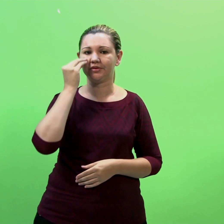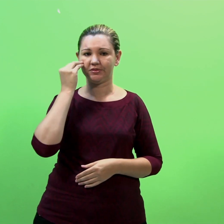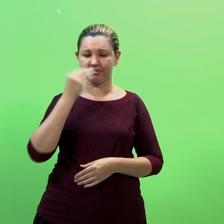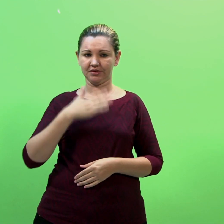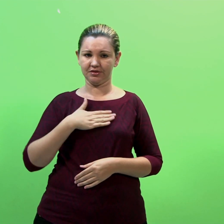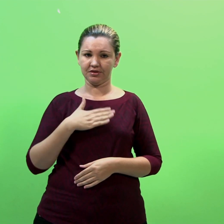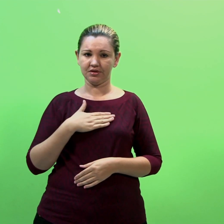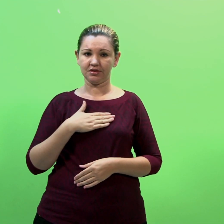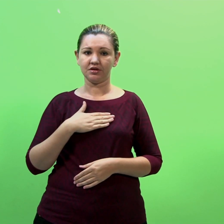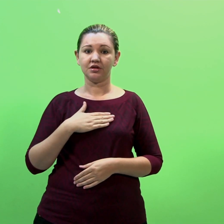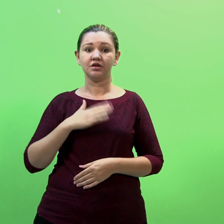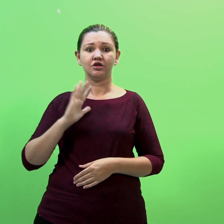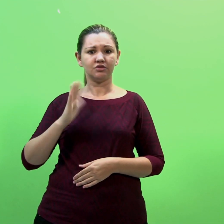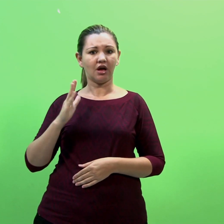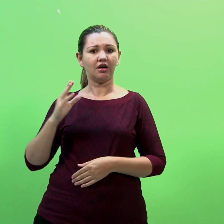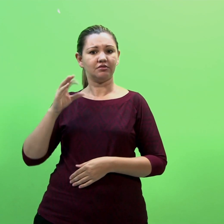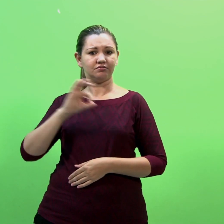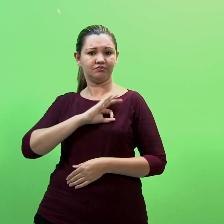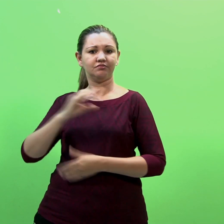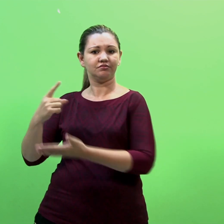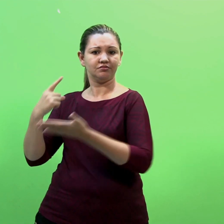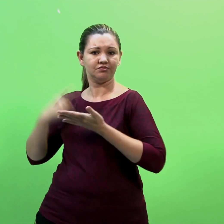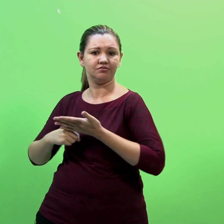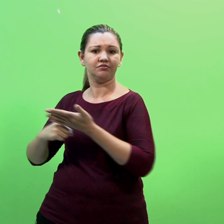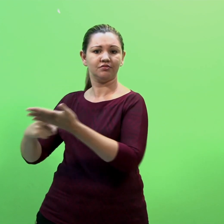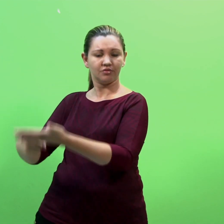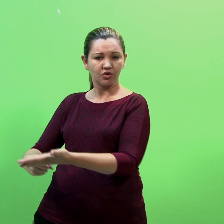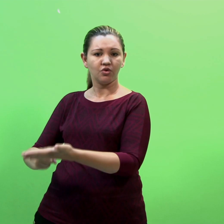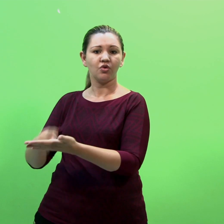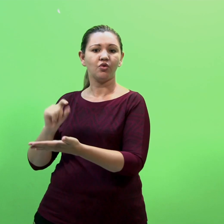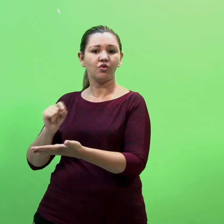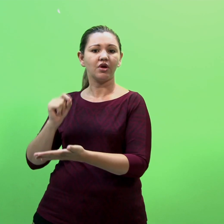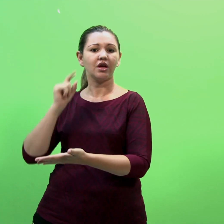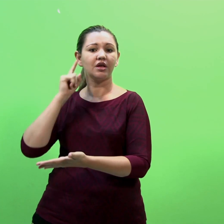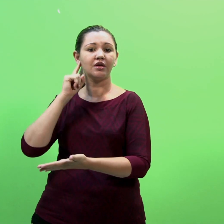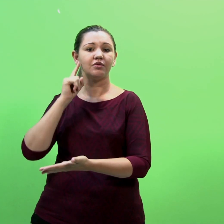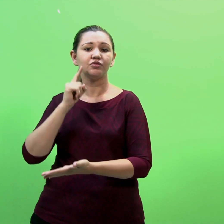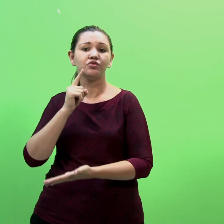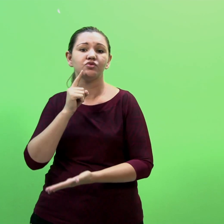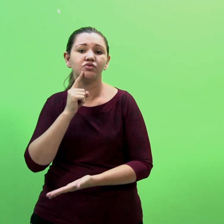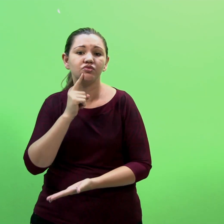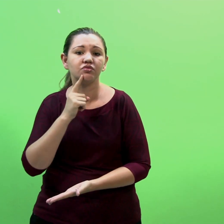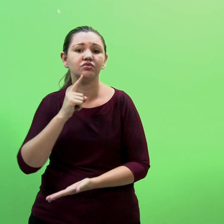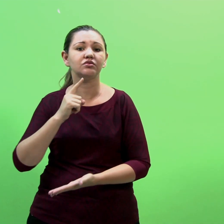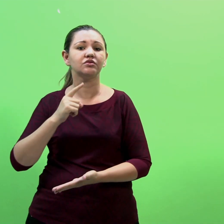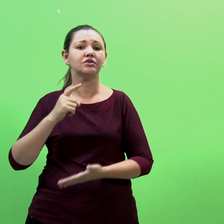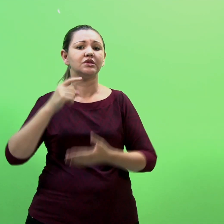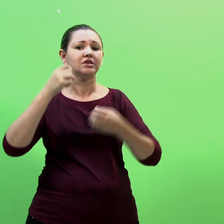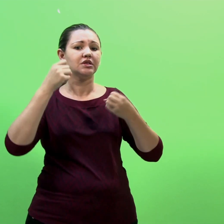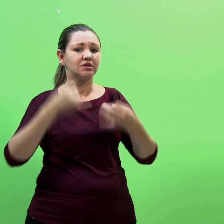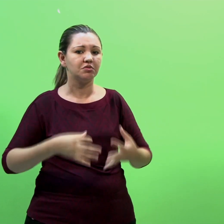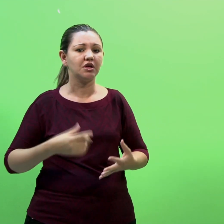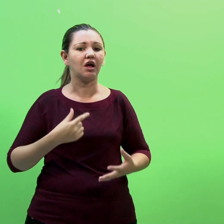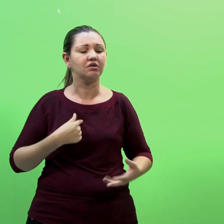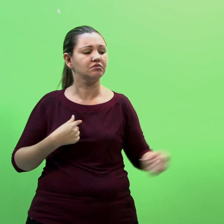Exemplificando isso através de uma experiência Certa vez fui intimada a interpretar um depoimento de uma vítima surda